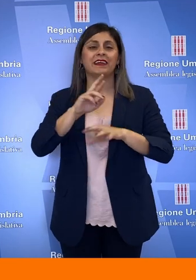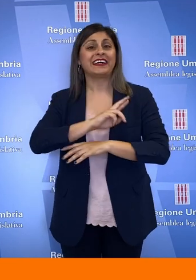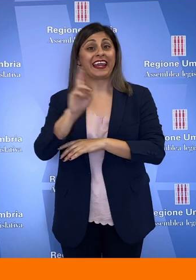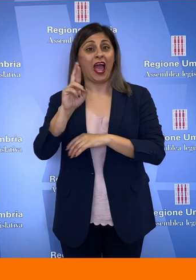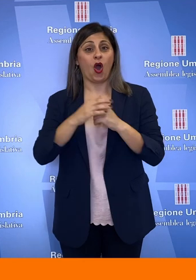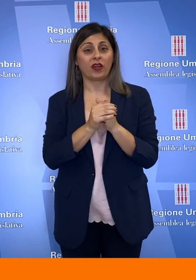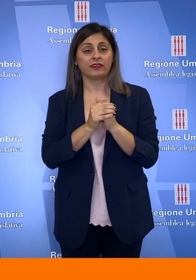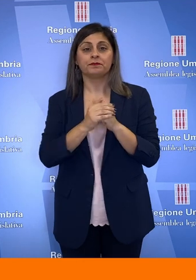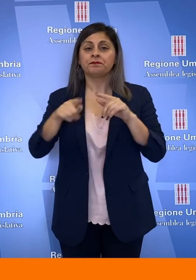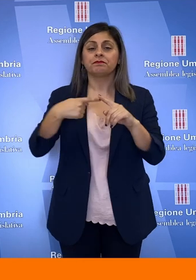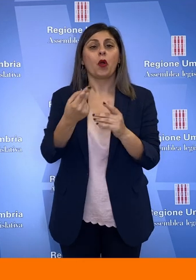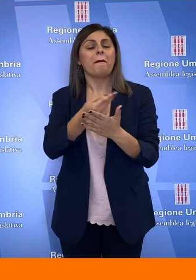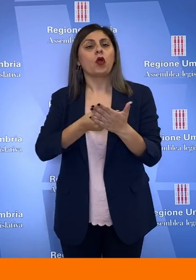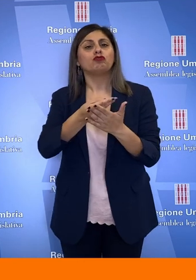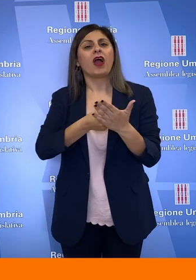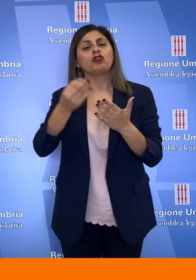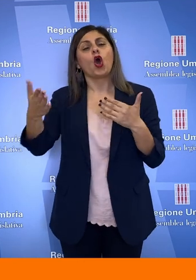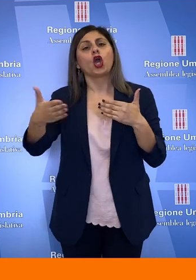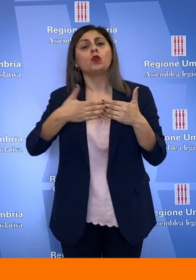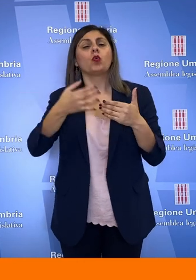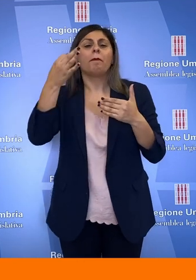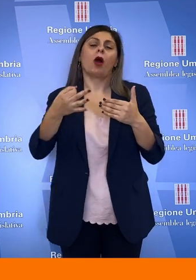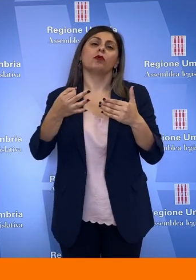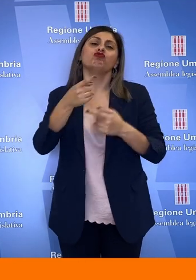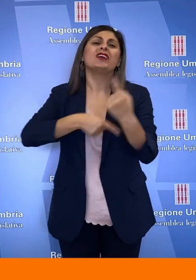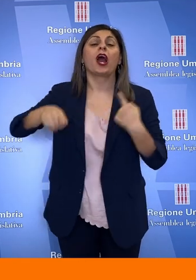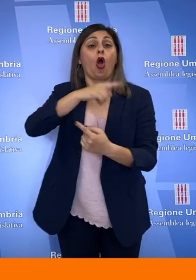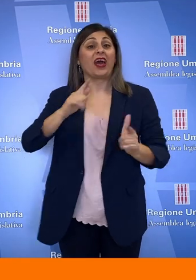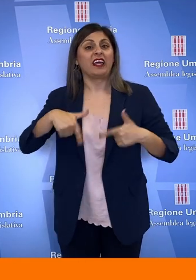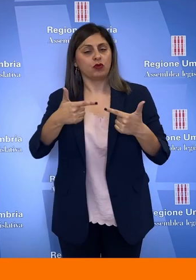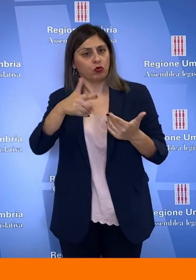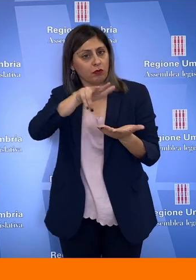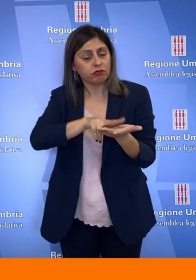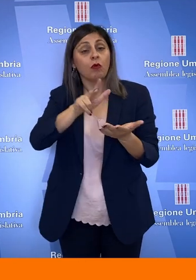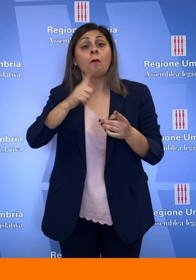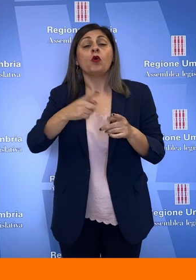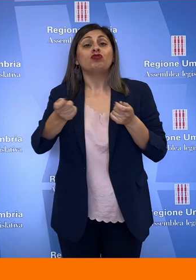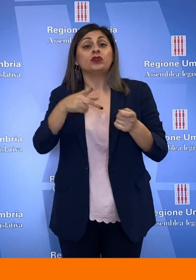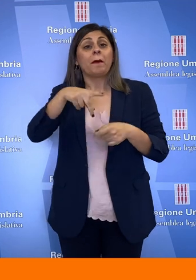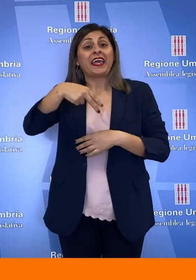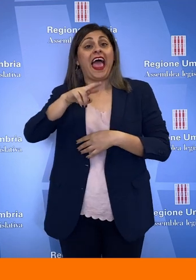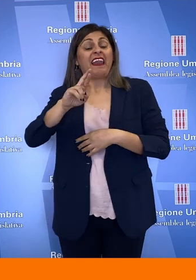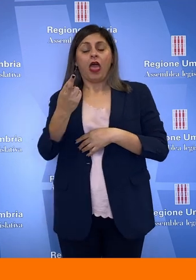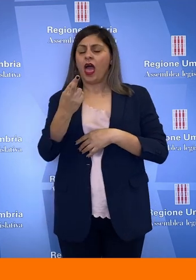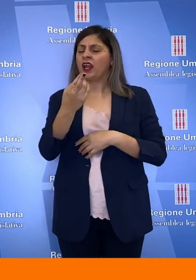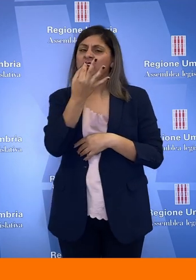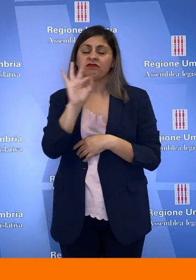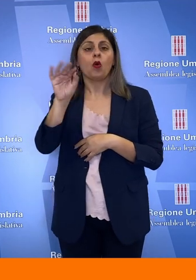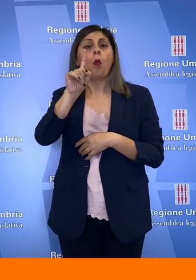È stato adottato un progetto per la chiusura del ciclo dei rifiuti, la gestione del PNR è stata esemplare e ha intercettato 1,6